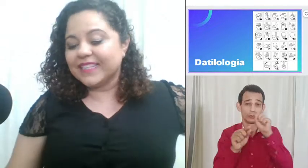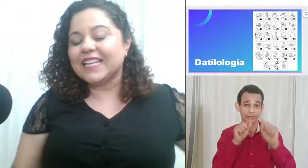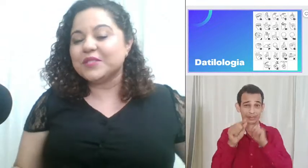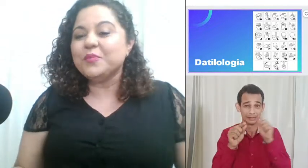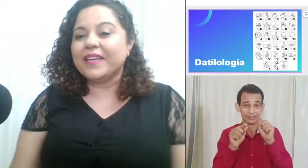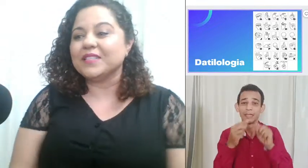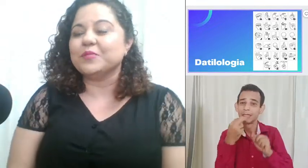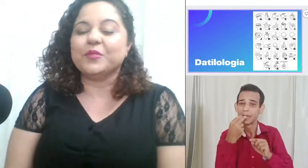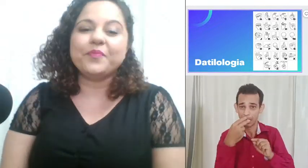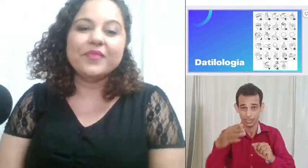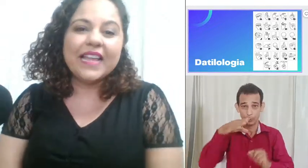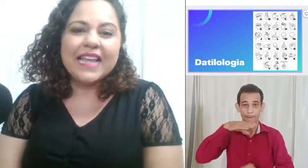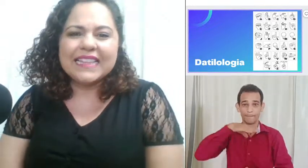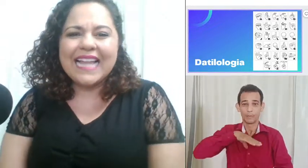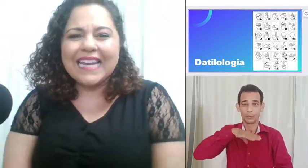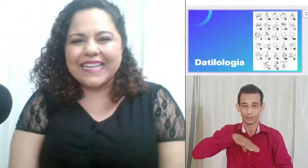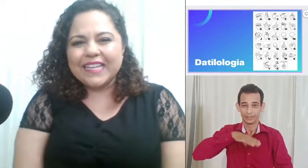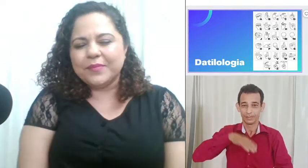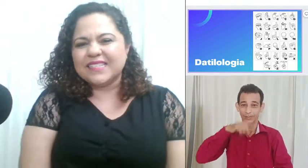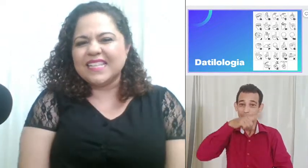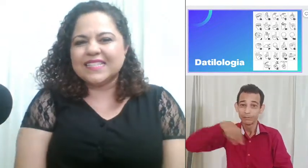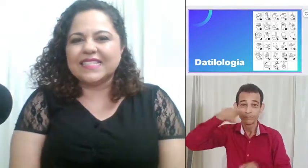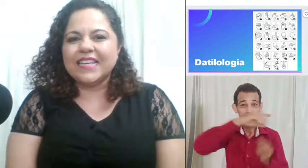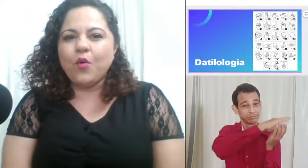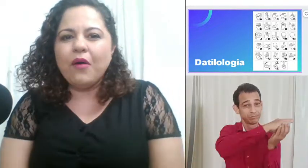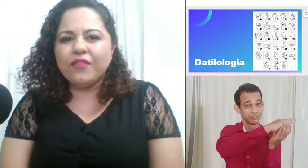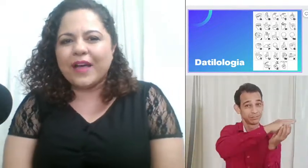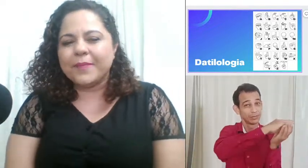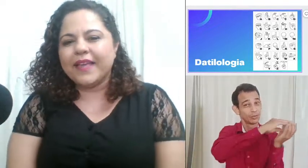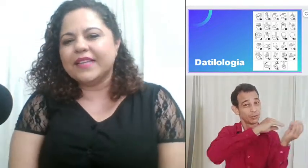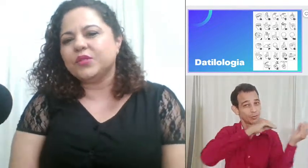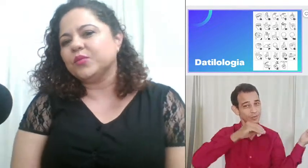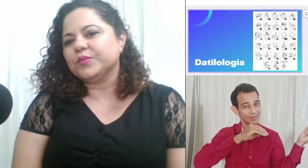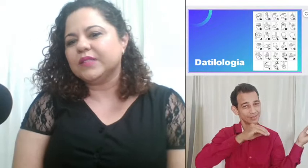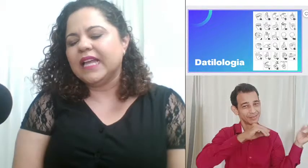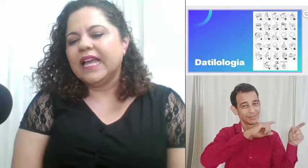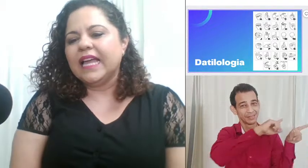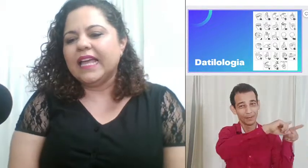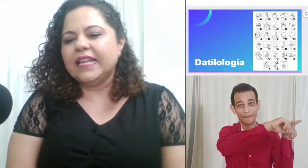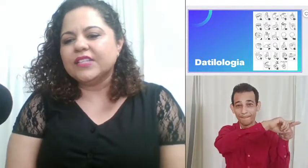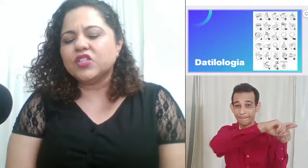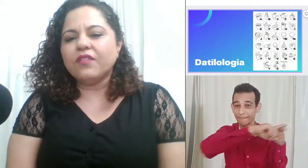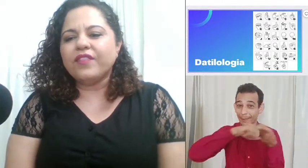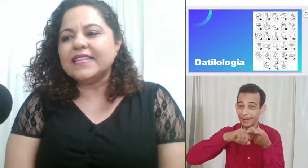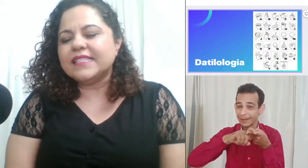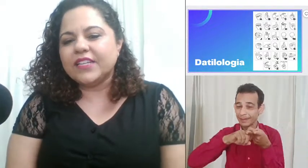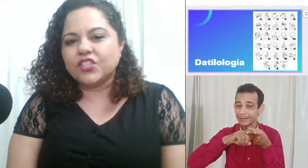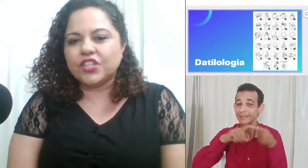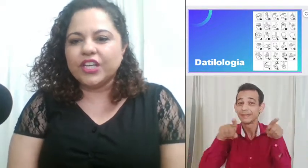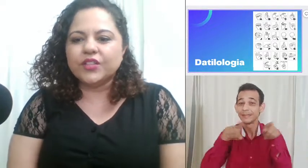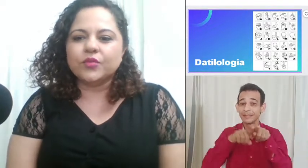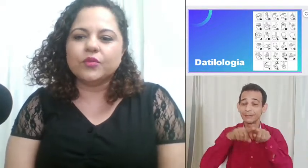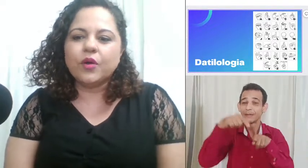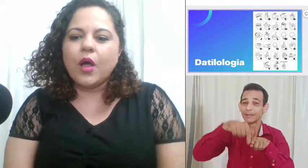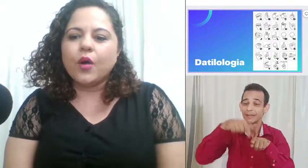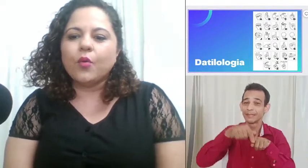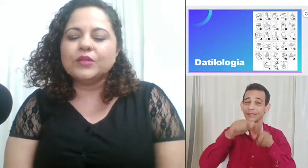Isso mesmo. Na Libras em si, o alfabeto, ele só faz sentido quando